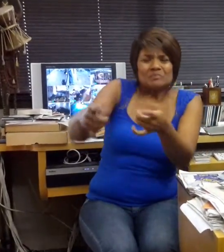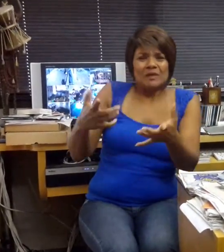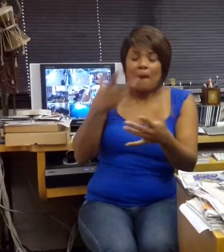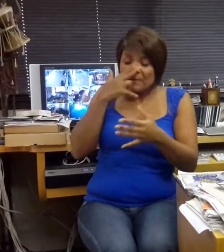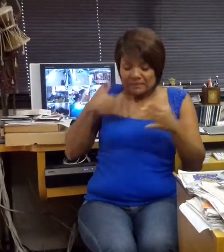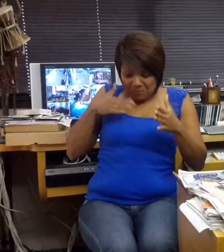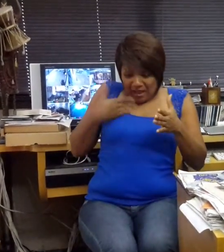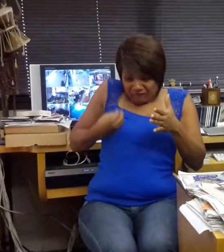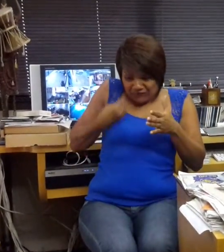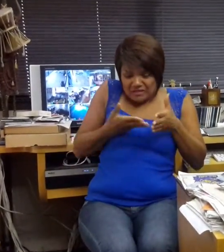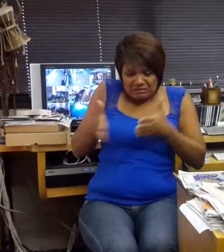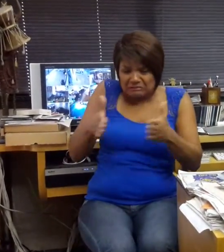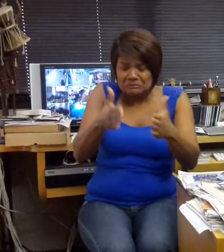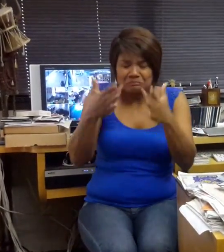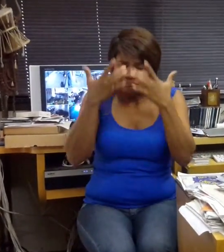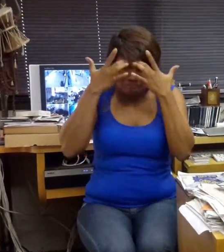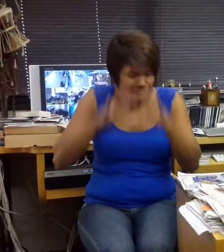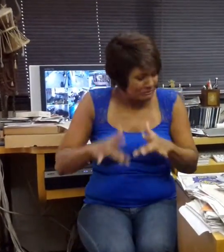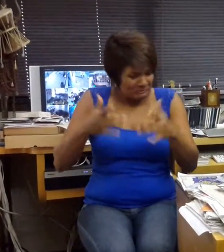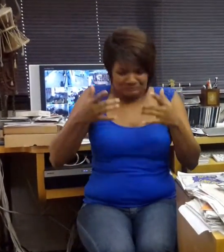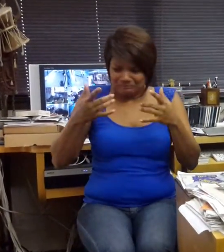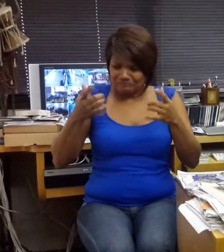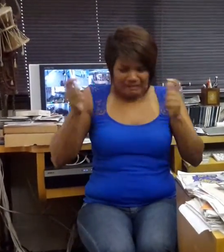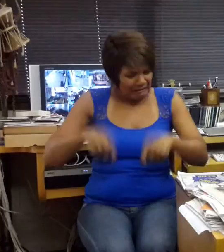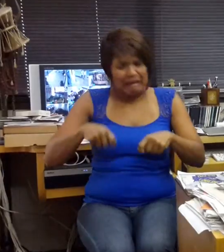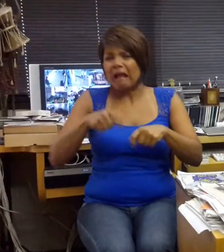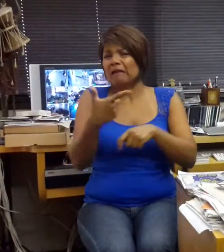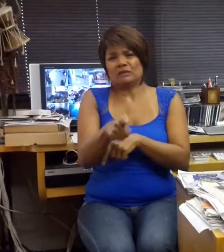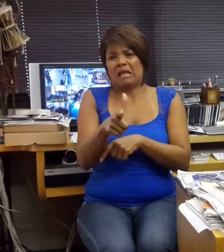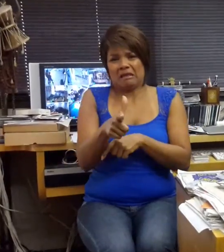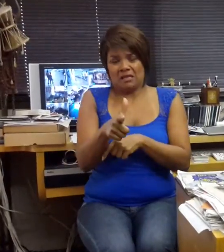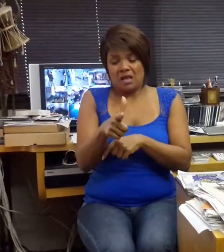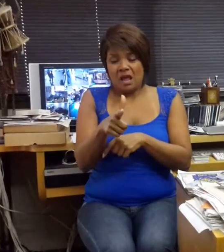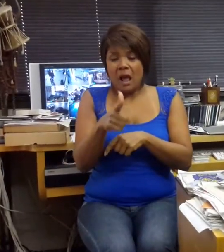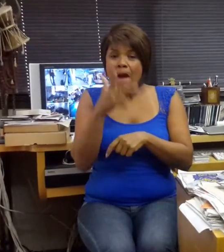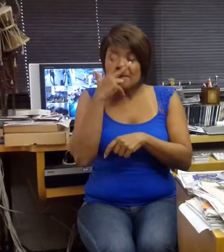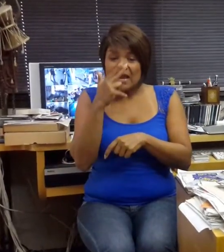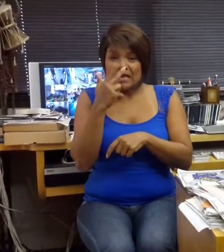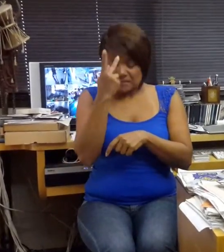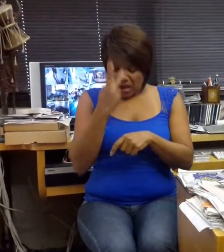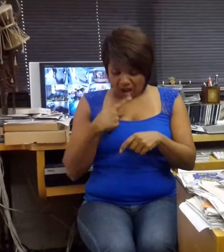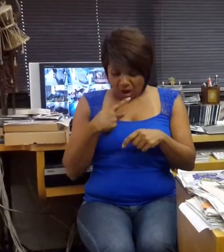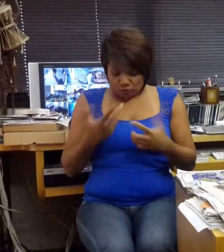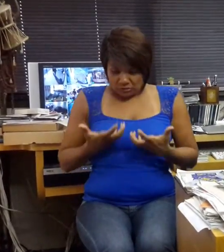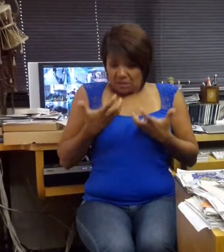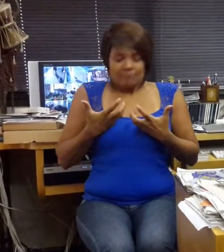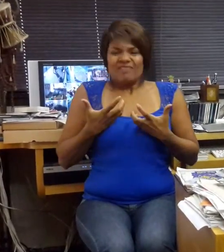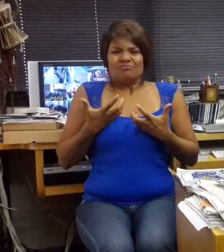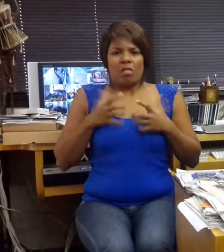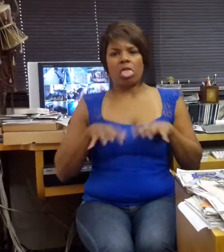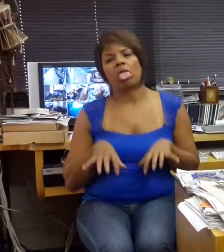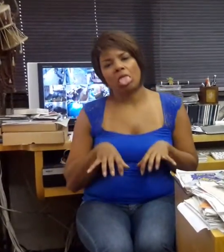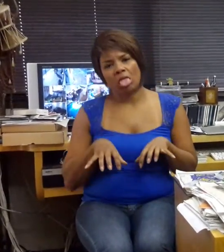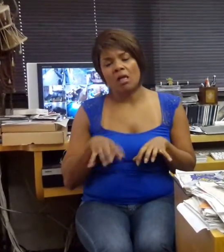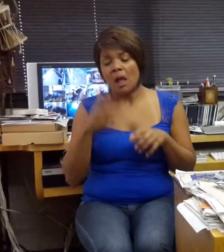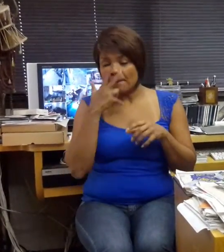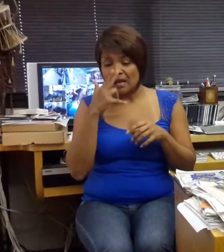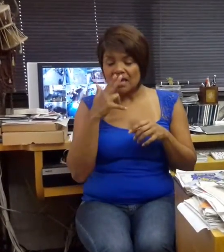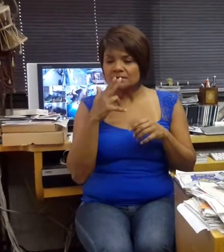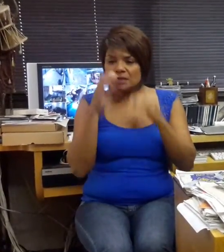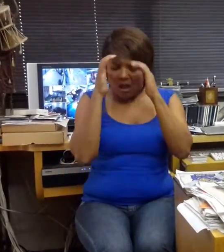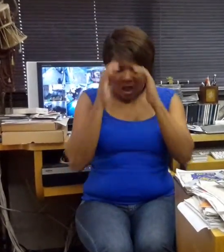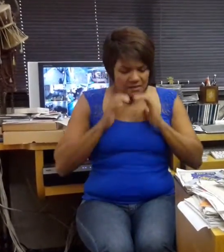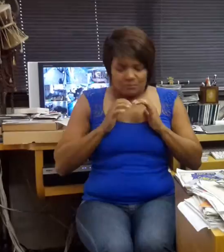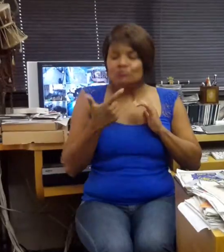que somos mesmo uns incapazes. Nossa autoestima desce ao subsolo do respeito próprio